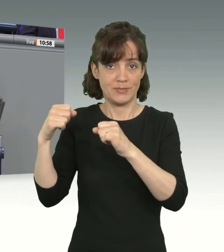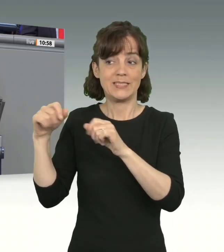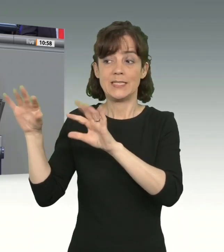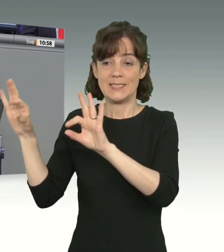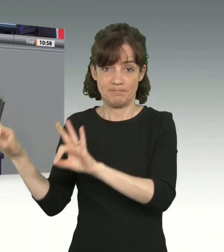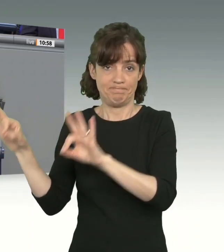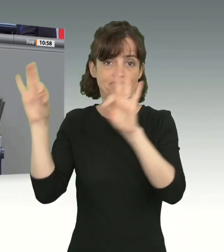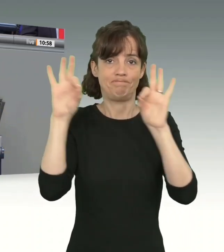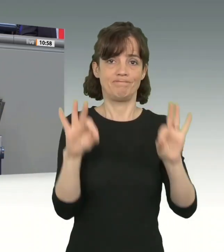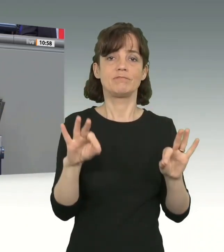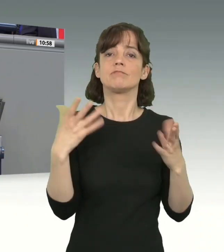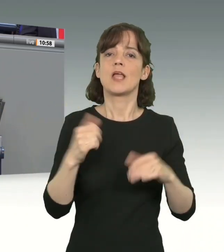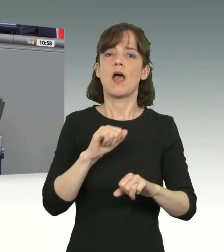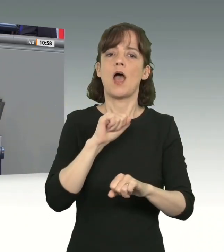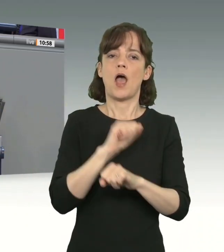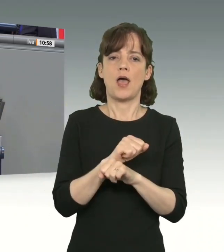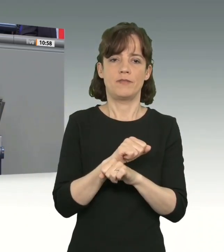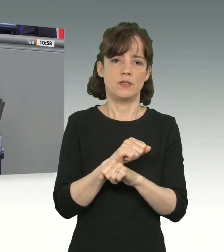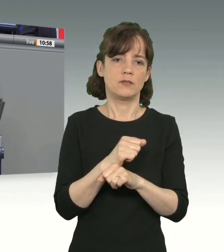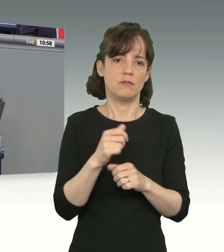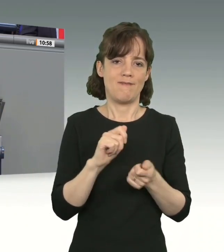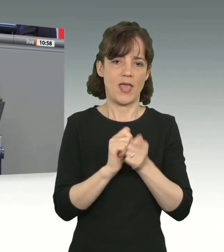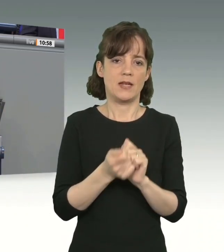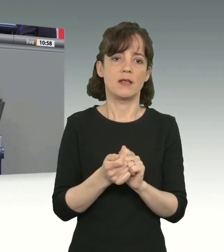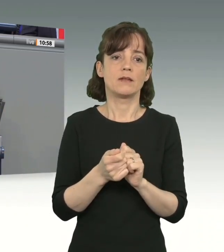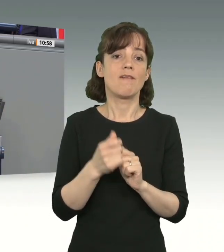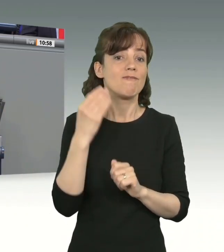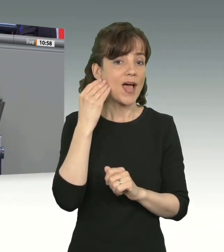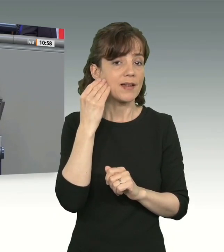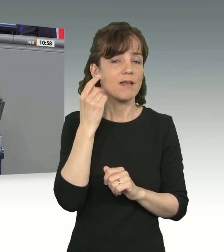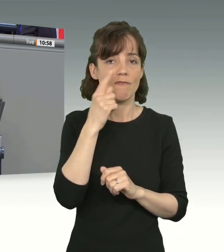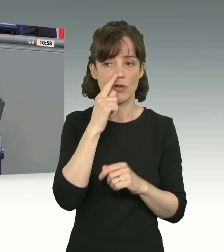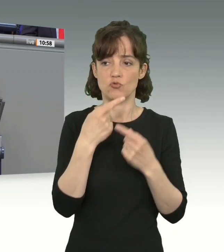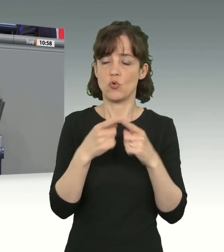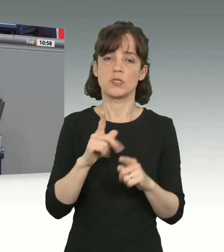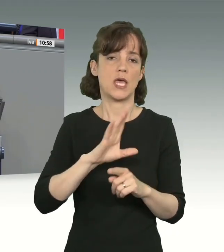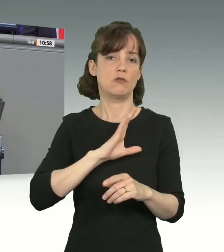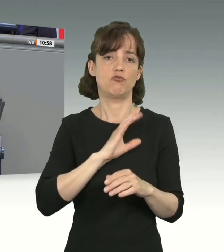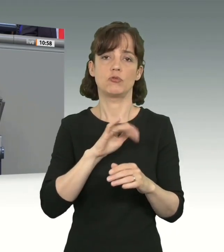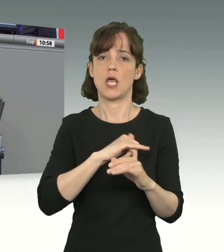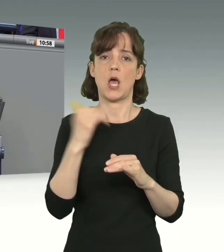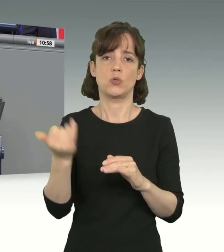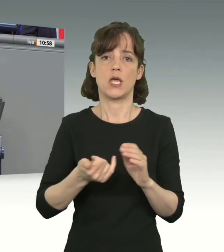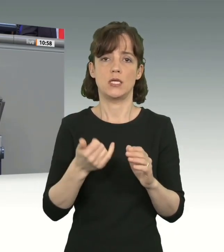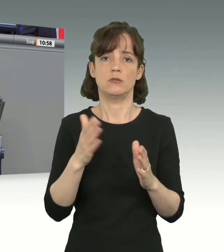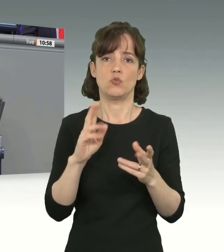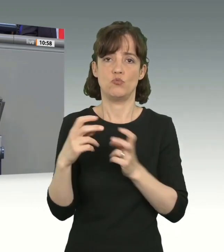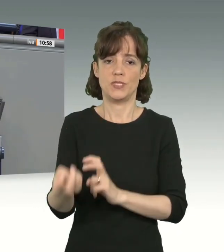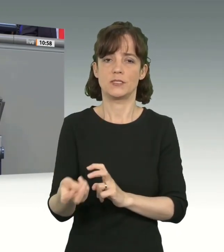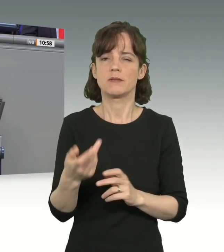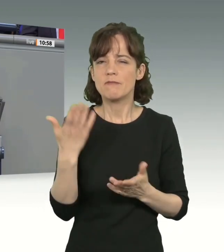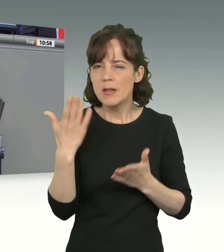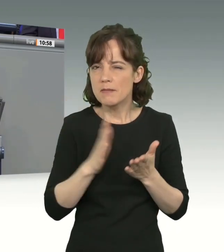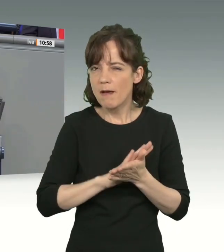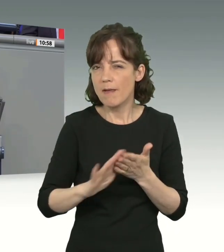Haft zu verändern, immer dann, wenn die Ausreise sonst nicht erreicht werden kann. Und vielleicht darf ich Sie da einfach mal